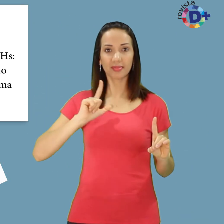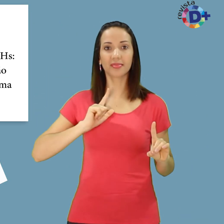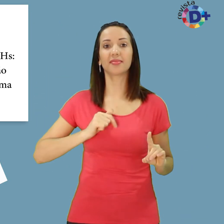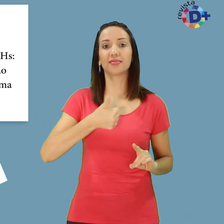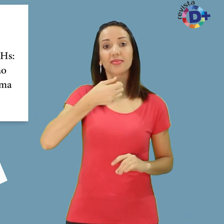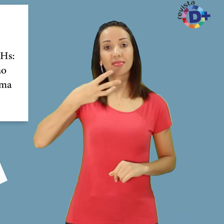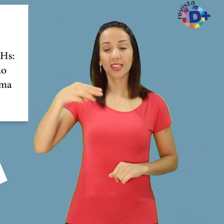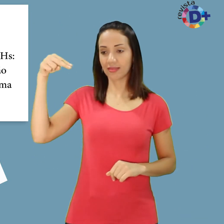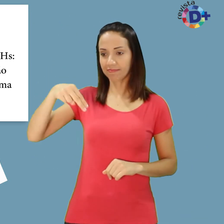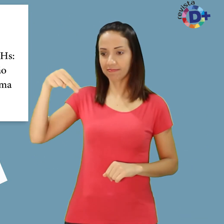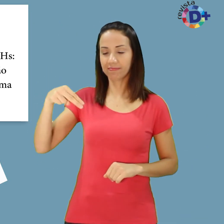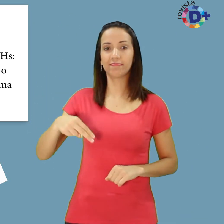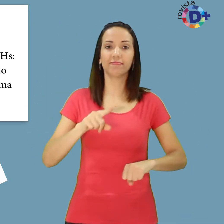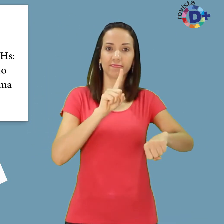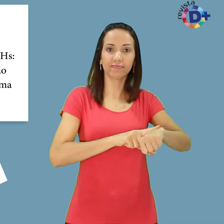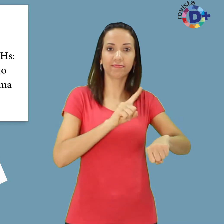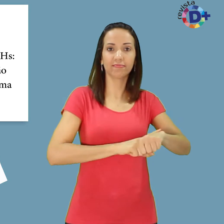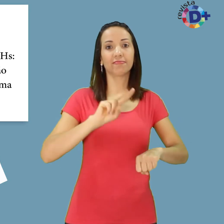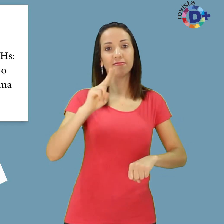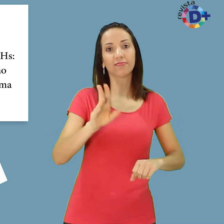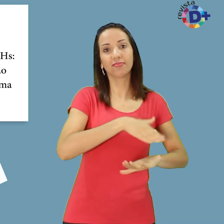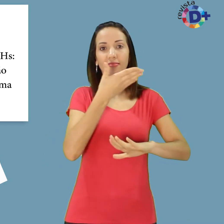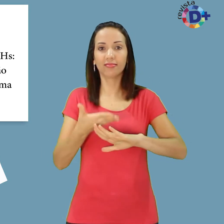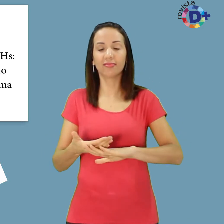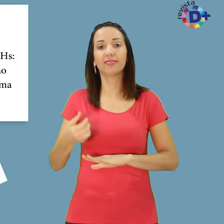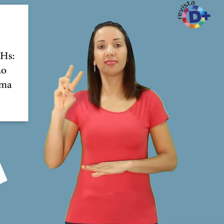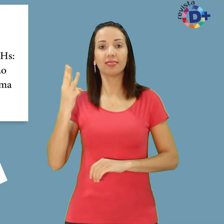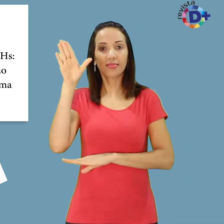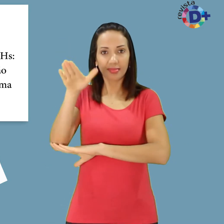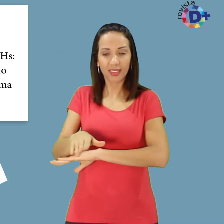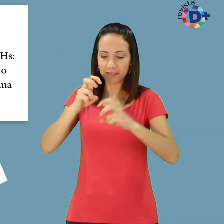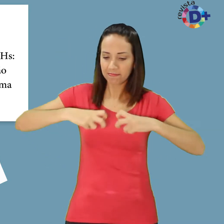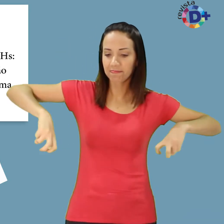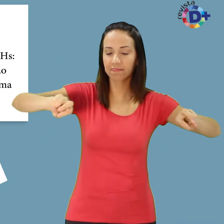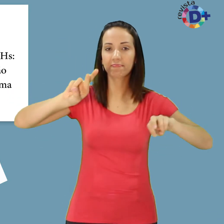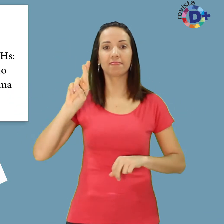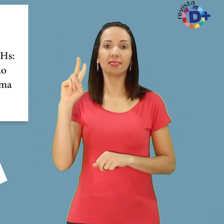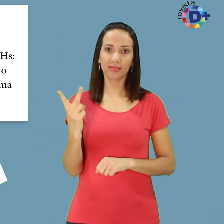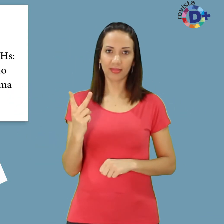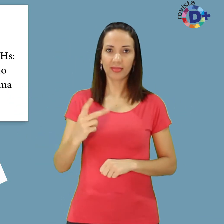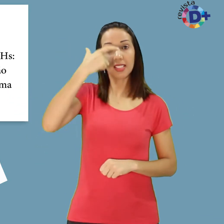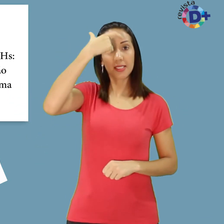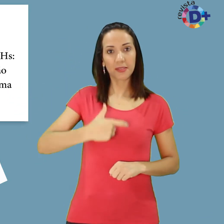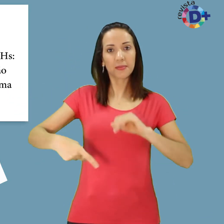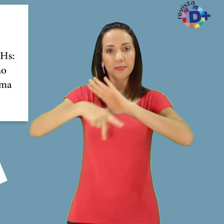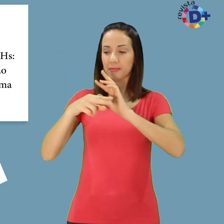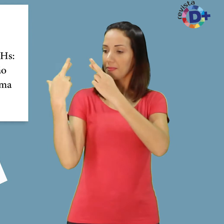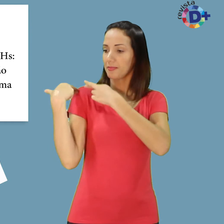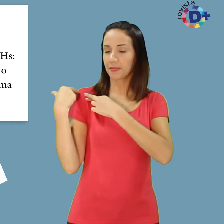de novembro Das 14h às 15h Mesa Redonda com RHs O papel das organizações